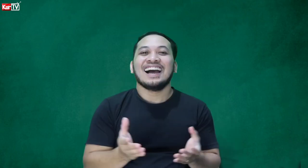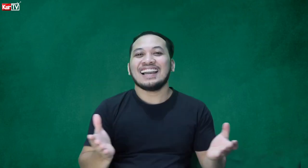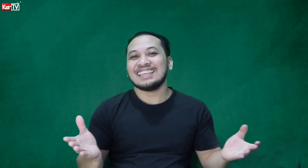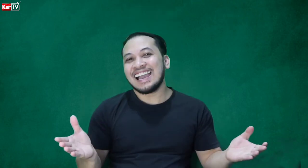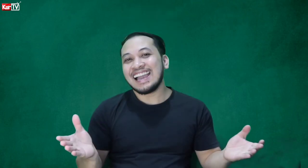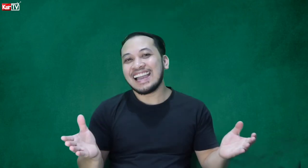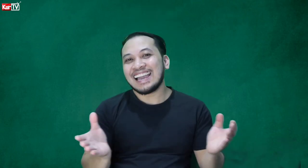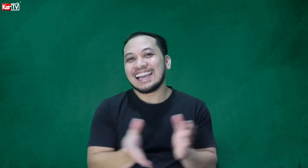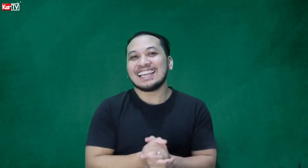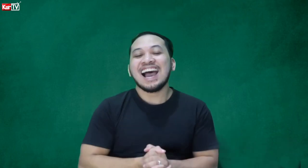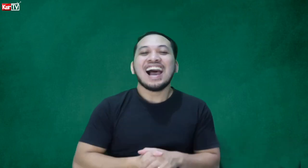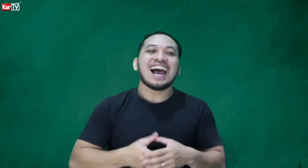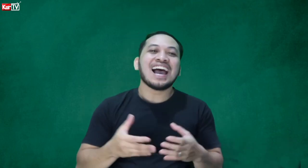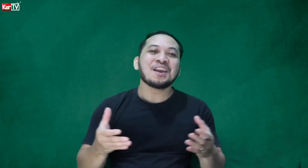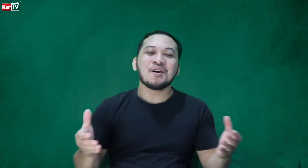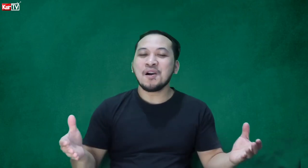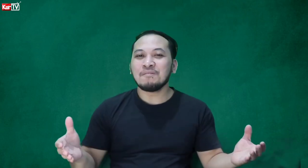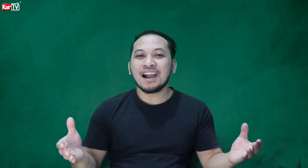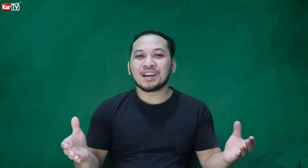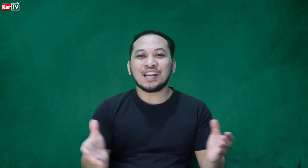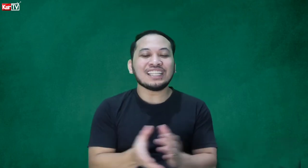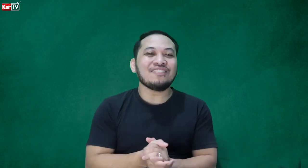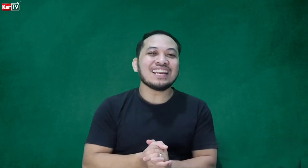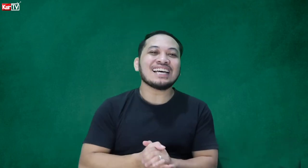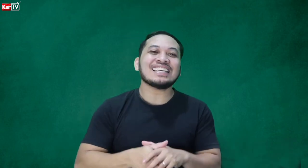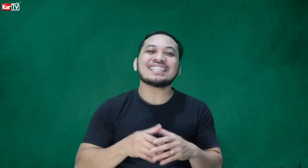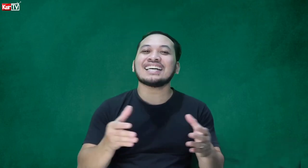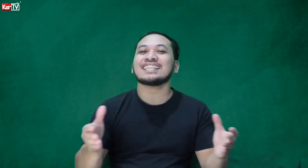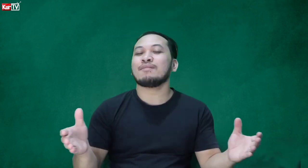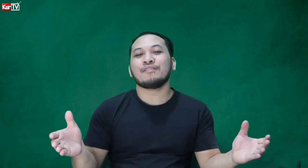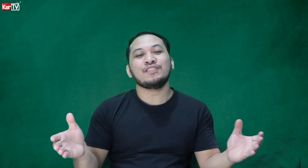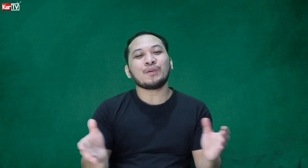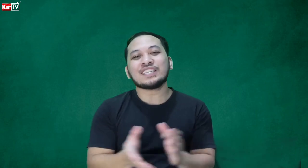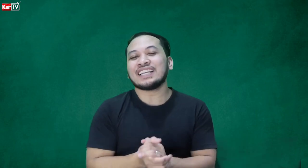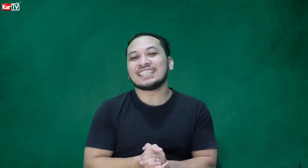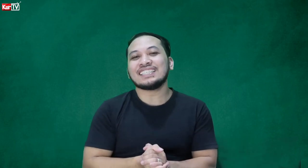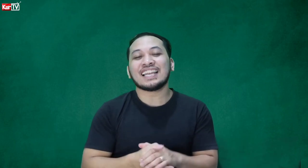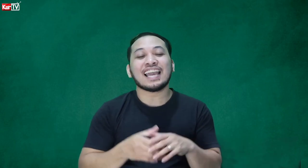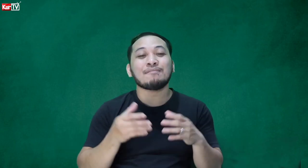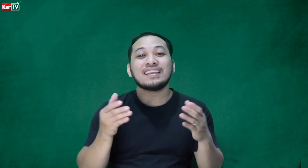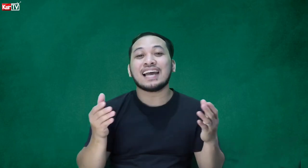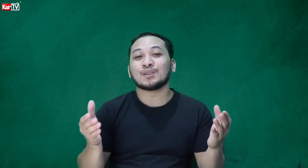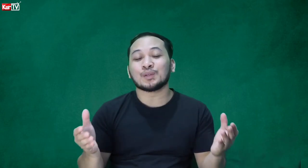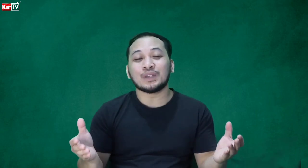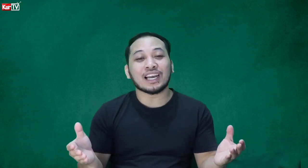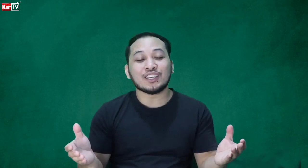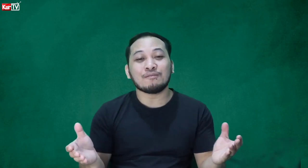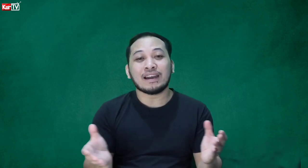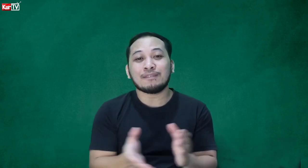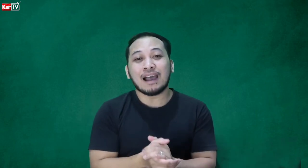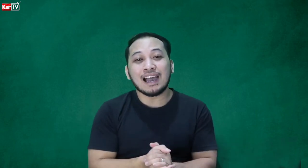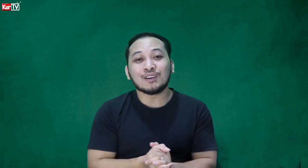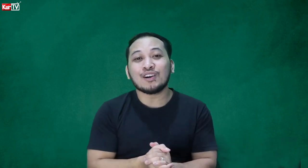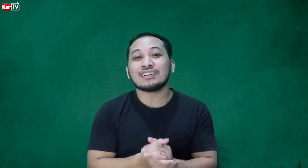Ayan. I hope mga Curve TV Latics at sa mga viewers natin dyan ay may natutunan kayong balibagong